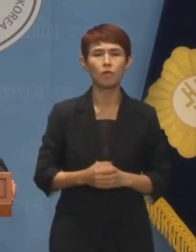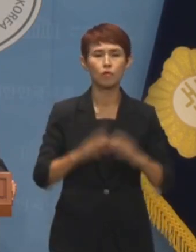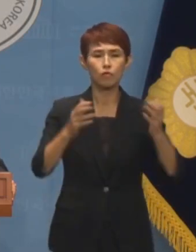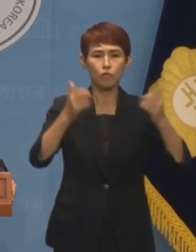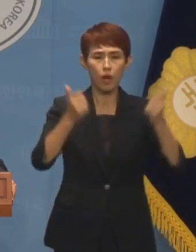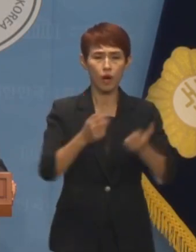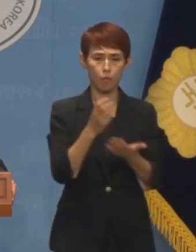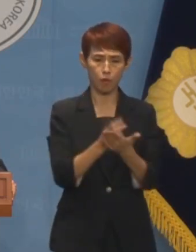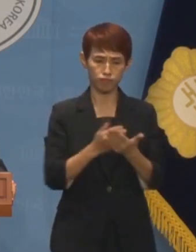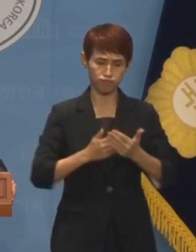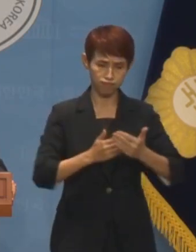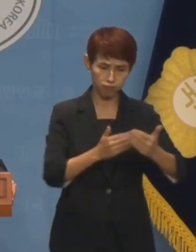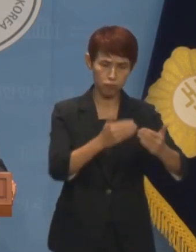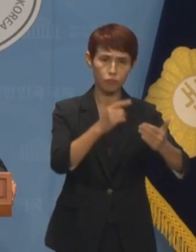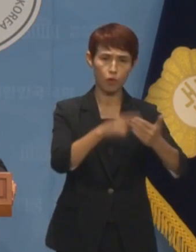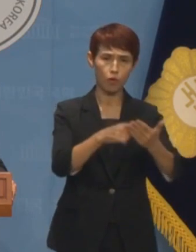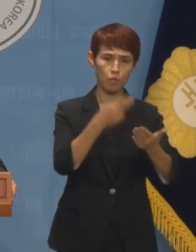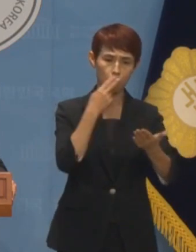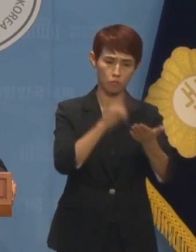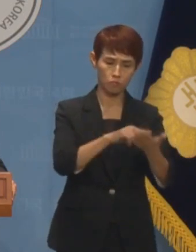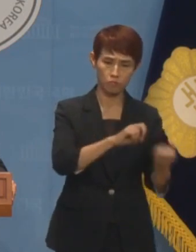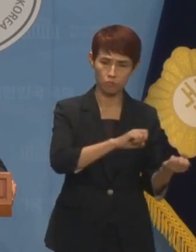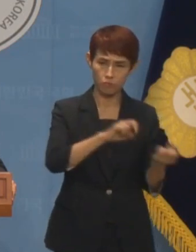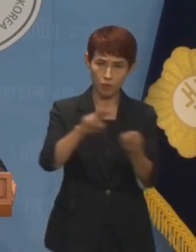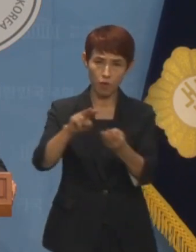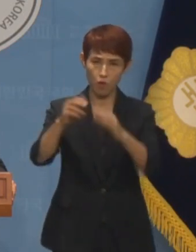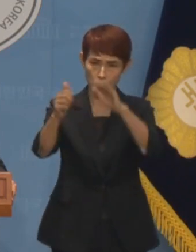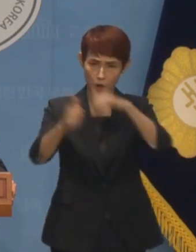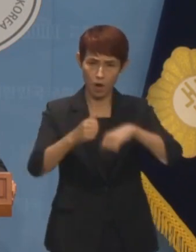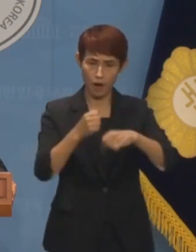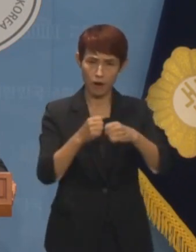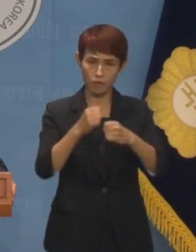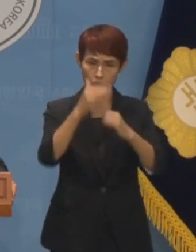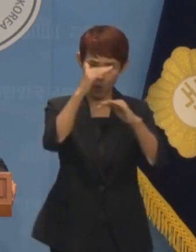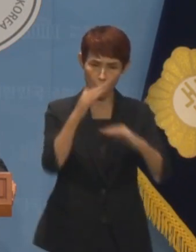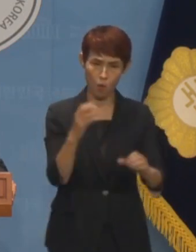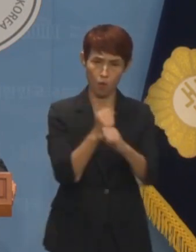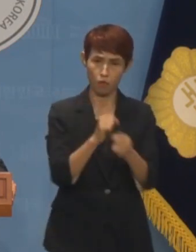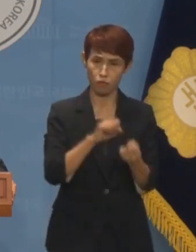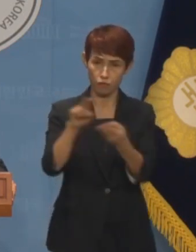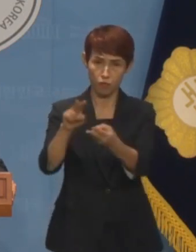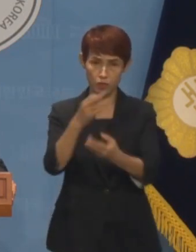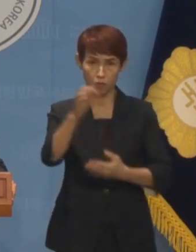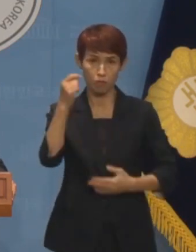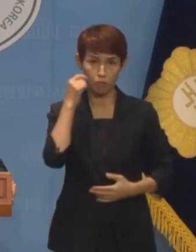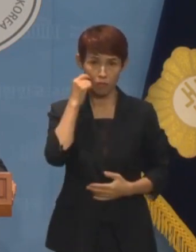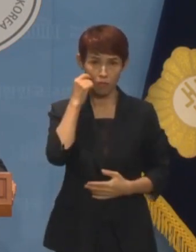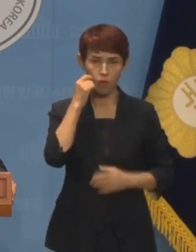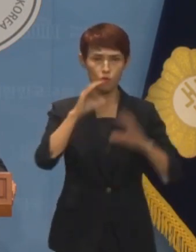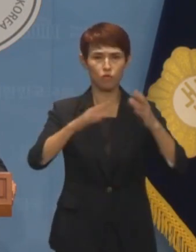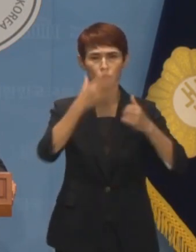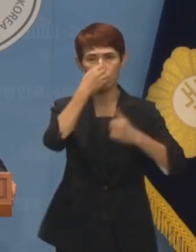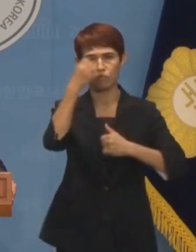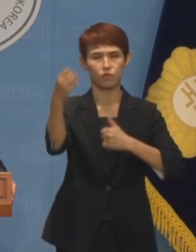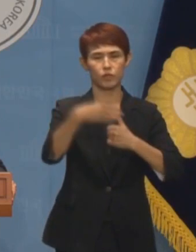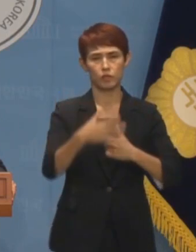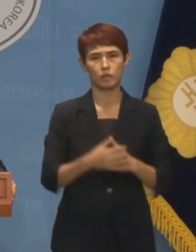법이 정한 절차대로 적어보낸 신문 요지는 인정할 수 없다니 이것이야말로 국회 무시이며